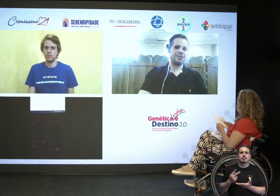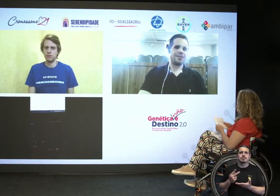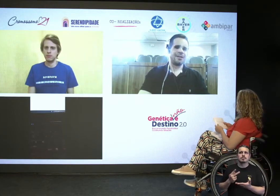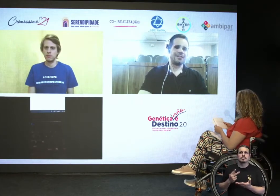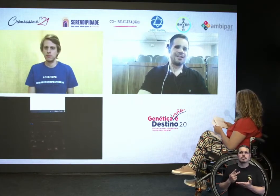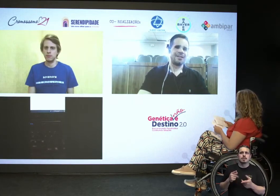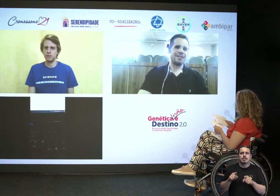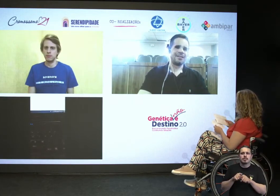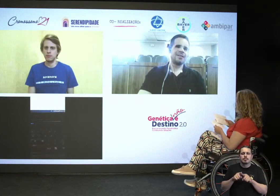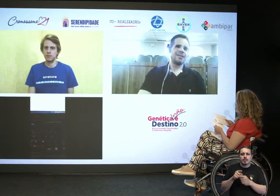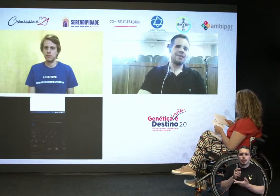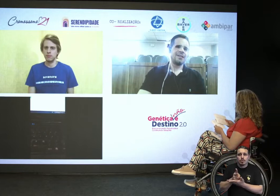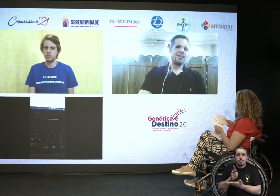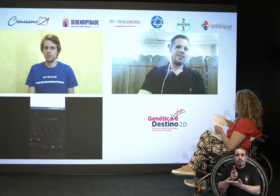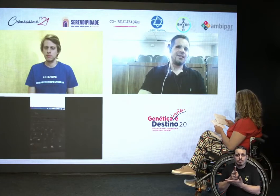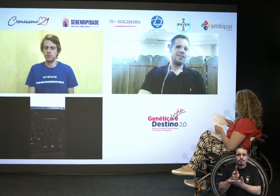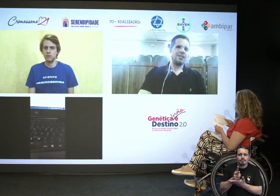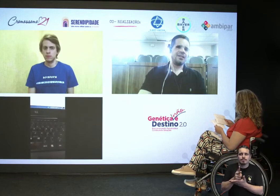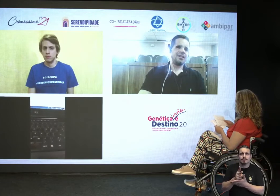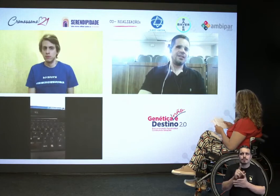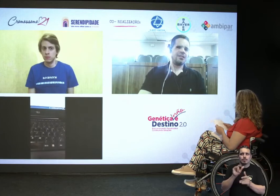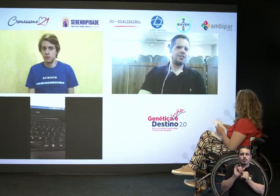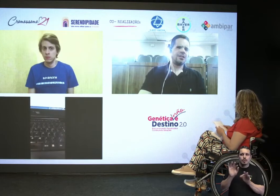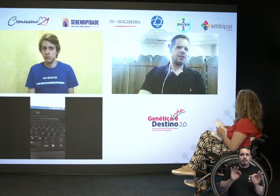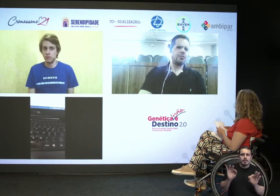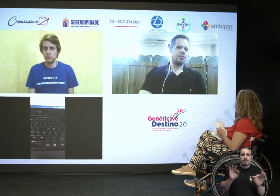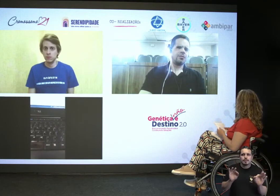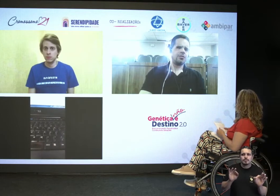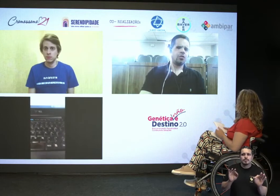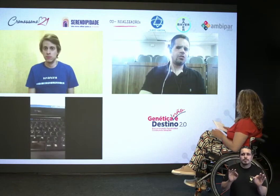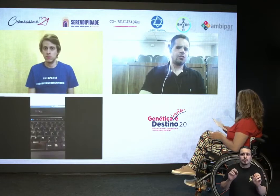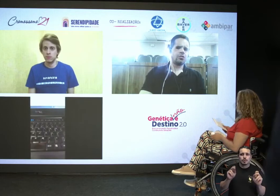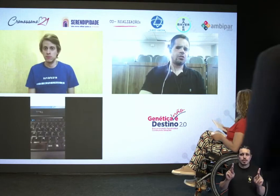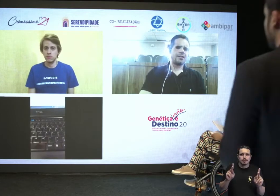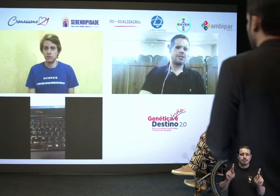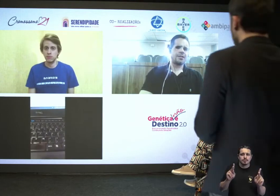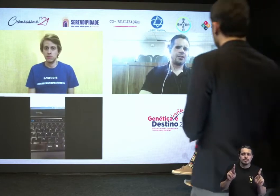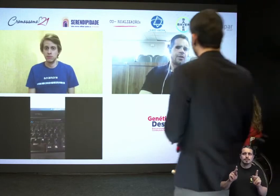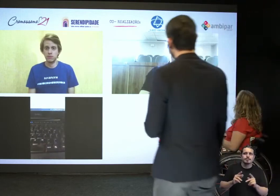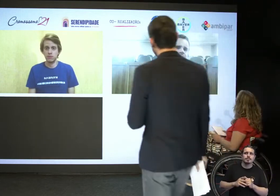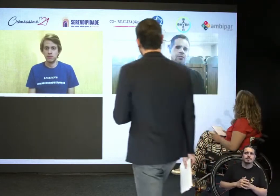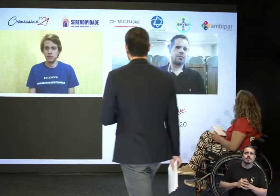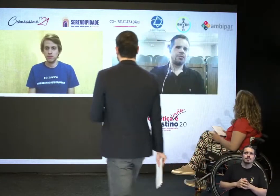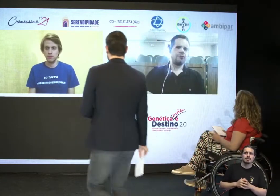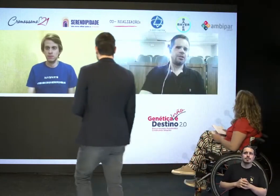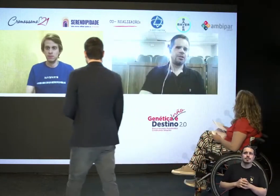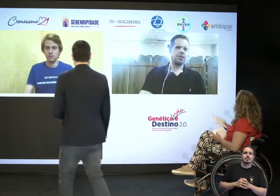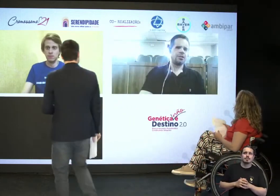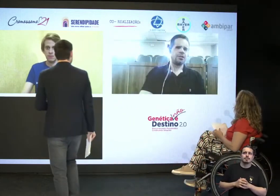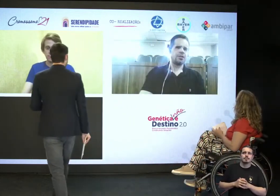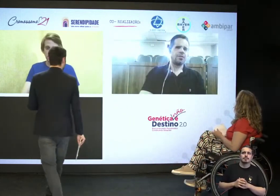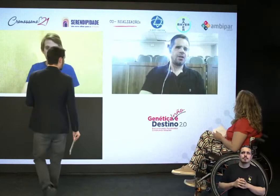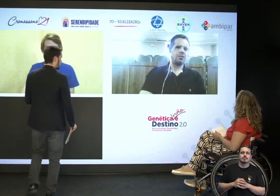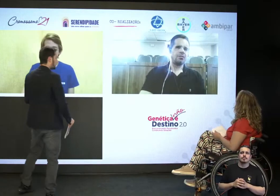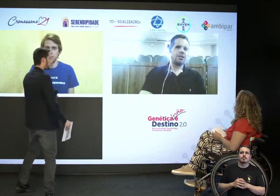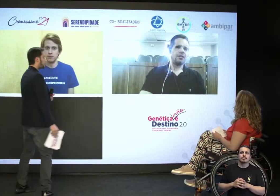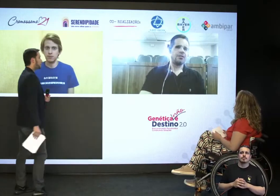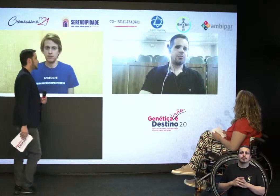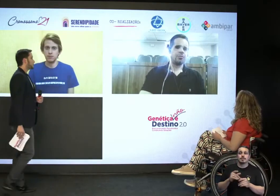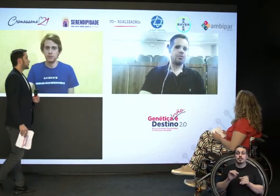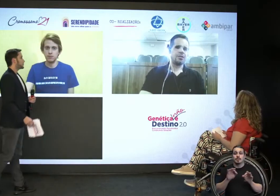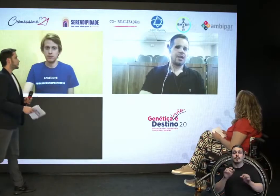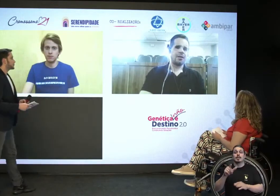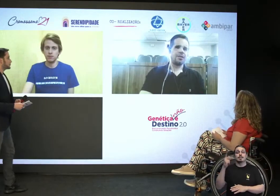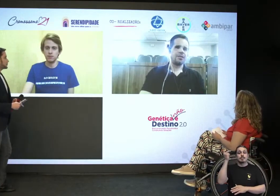certo. E desde então, todos os locais que eu passei, eu sempre fui do interior de São Paulo e, como todos